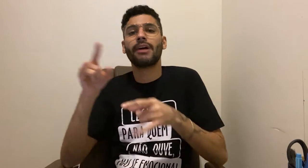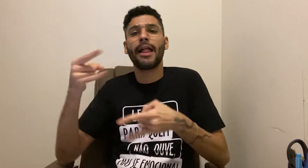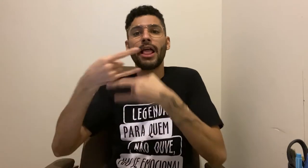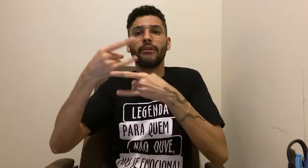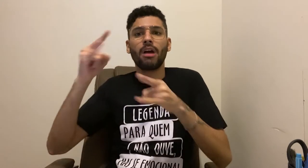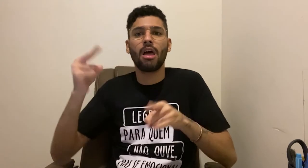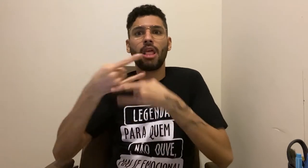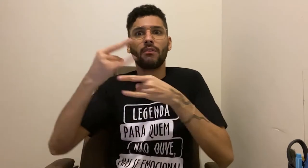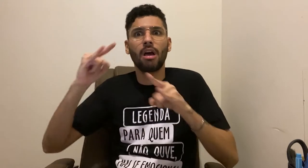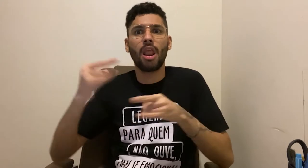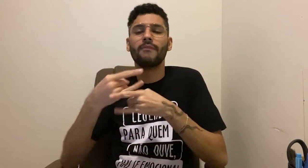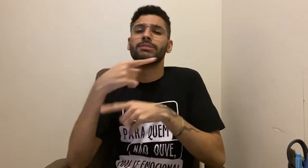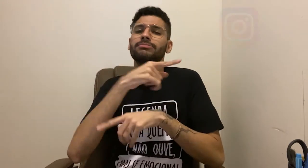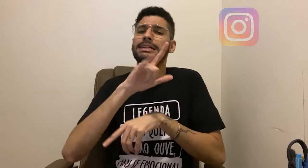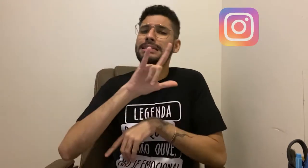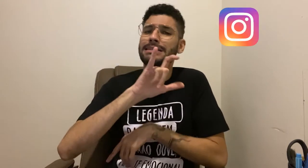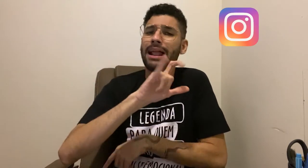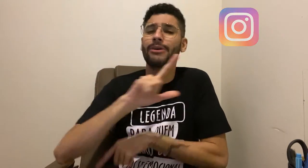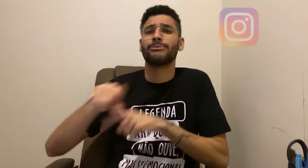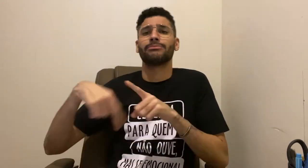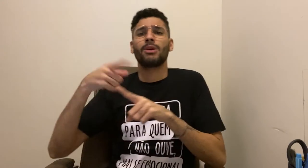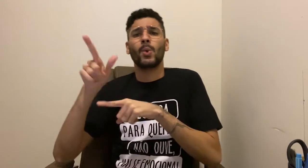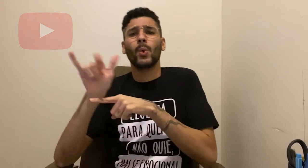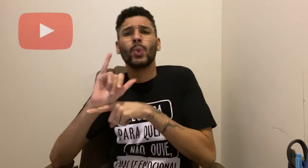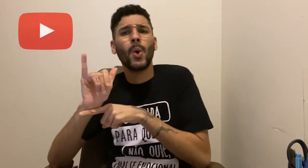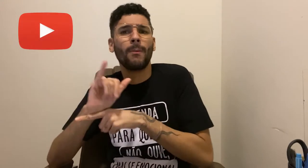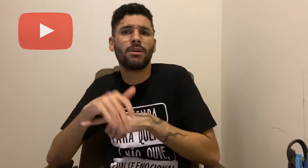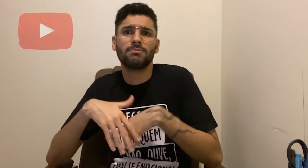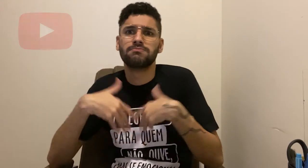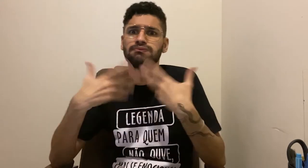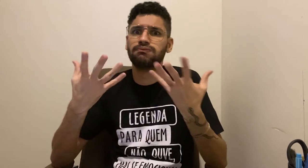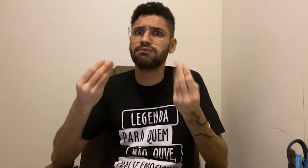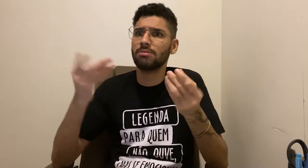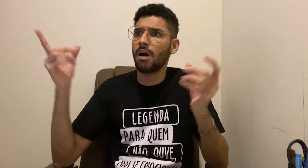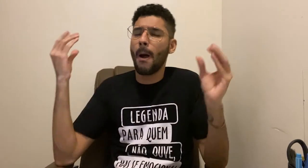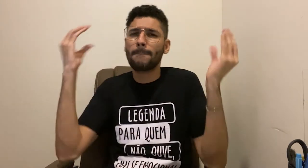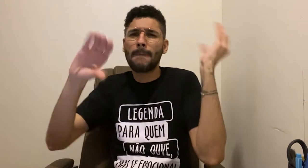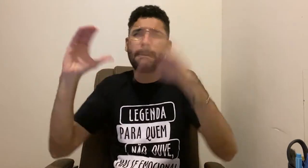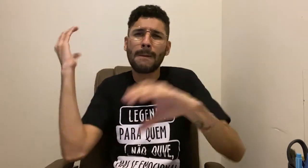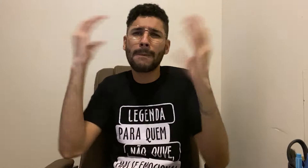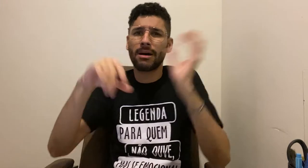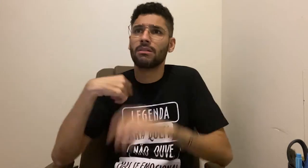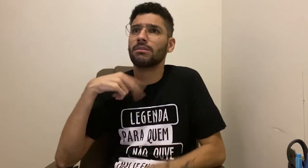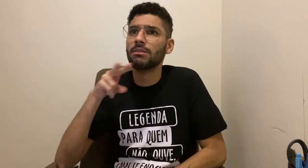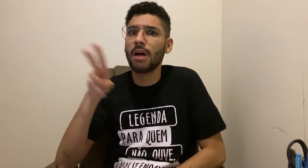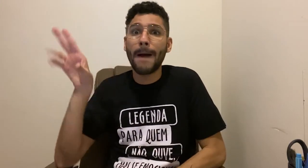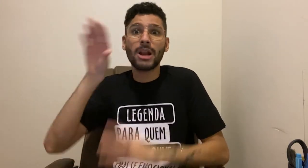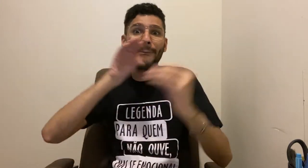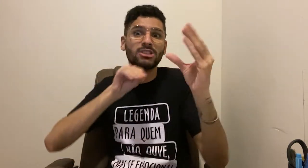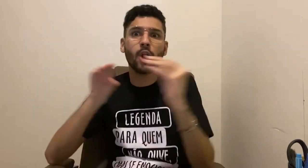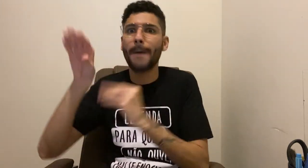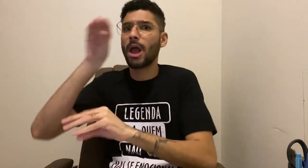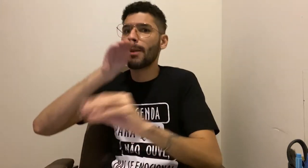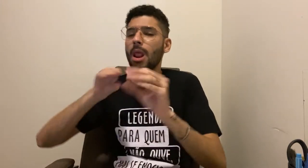No Instagram, no YouTube, majoritariamente em português oral. com